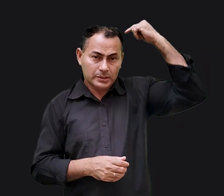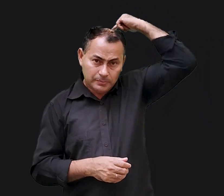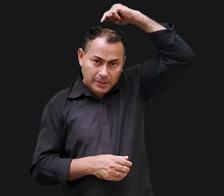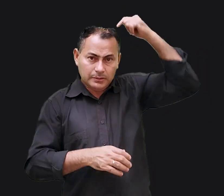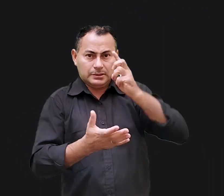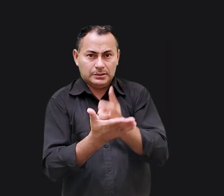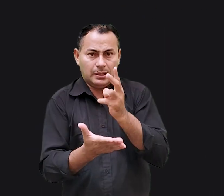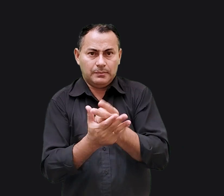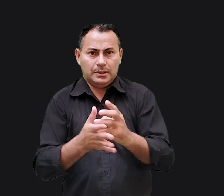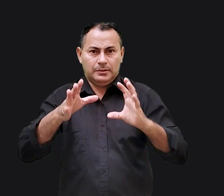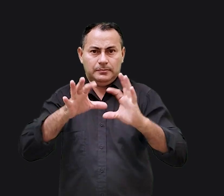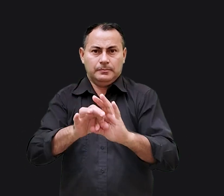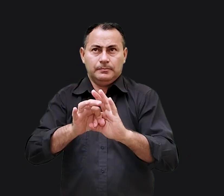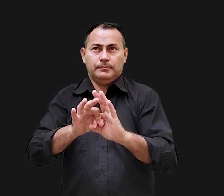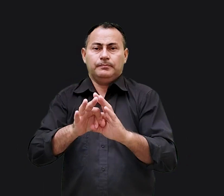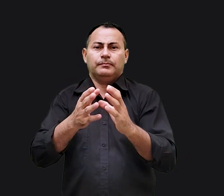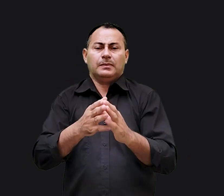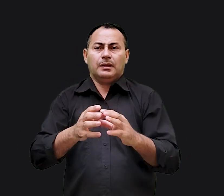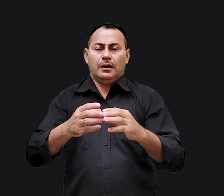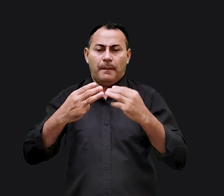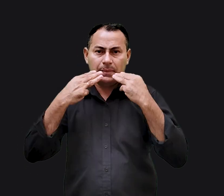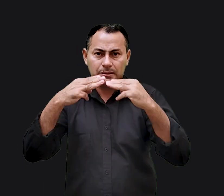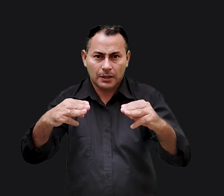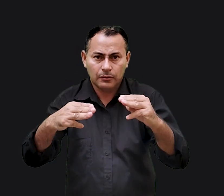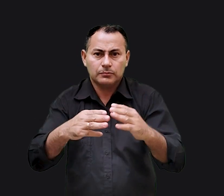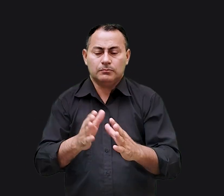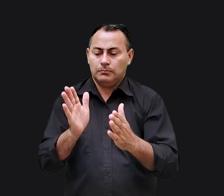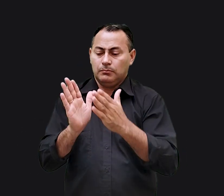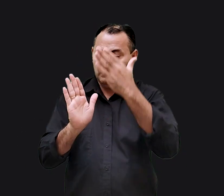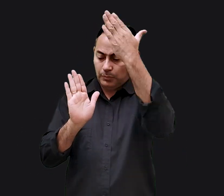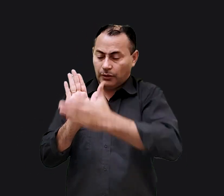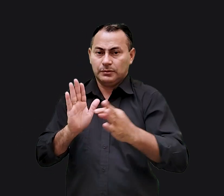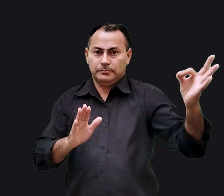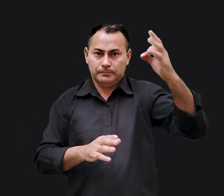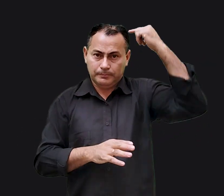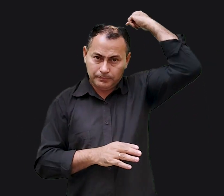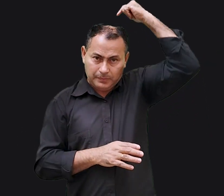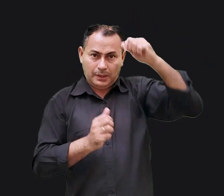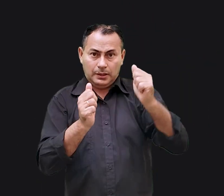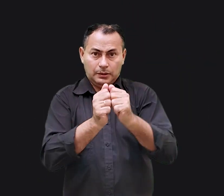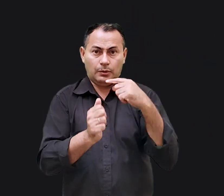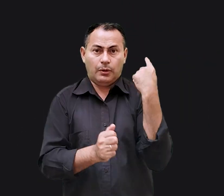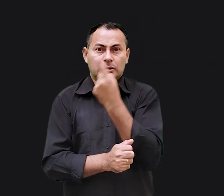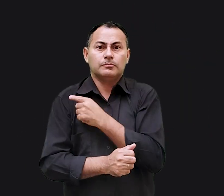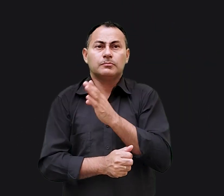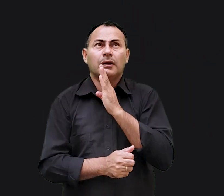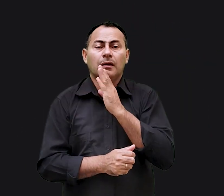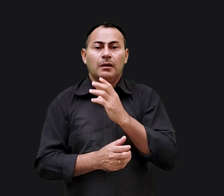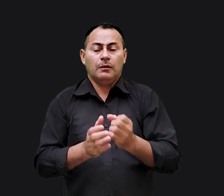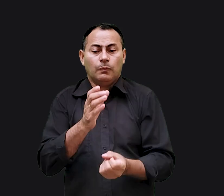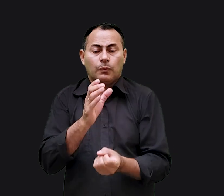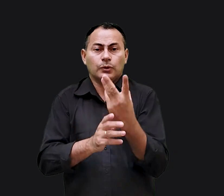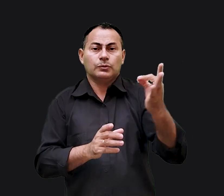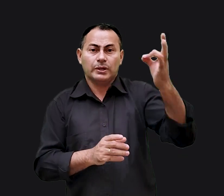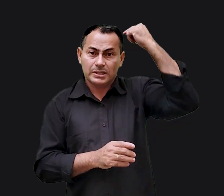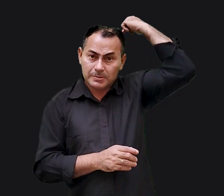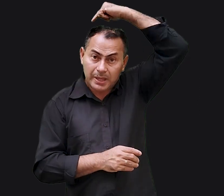O Espírito Santo está sempre associado ao ministério. A prova de que o Espírito Santo está em nós é chamada de fruto do